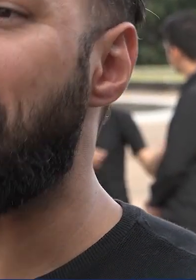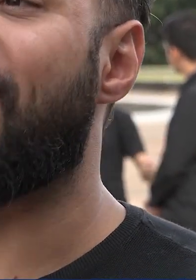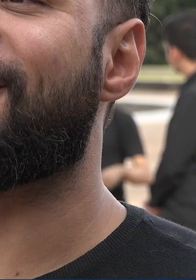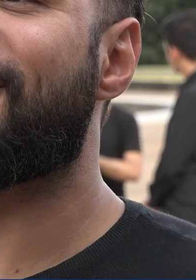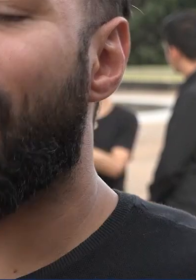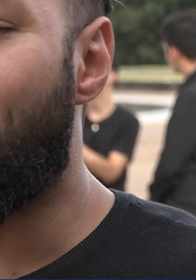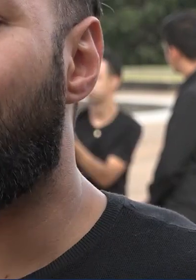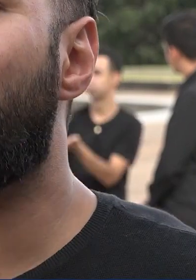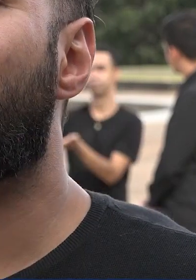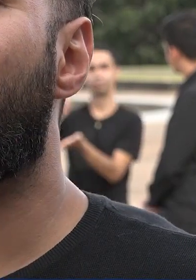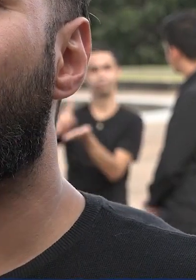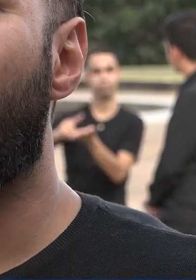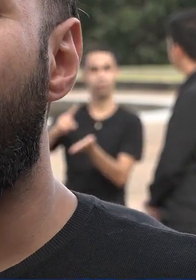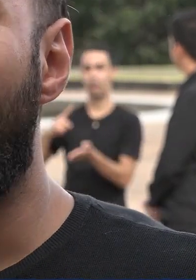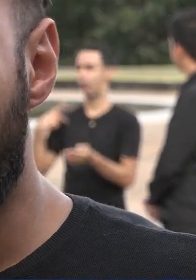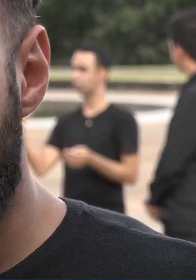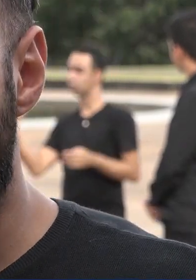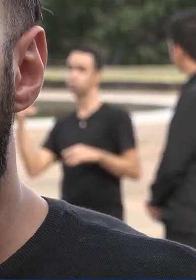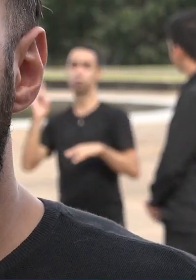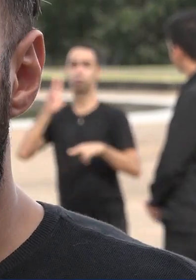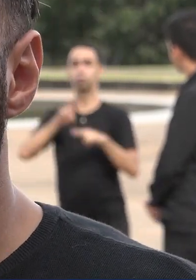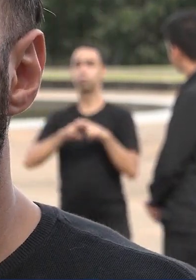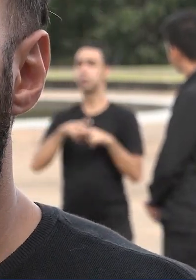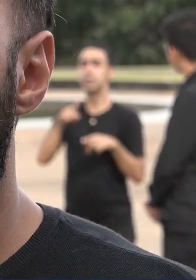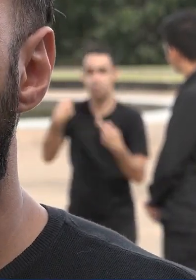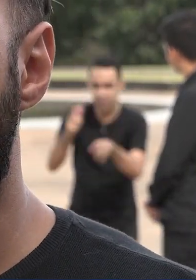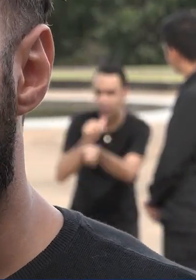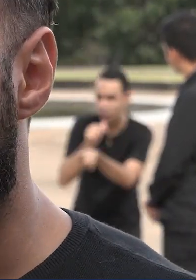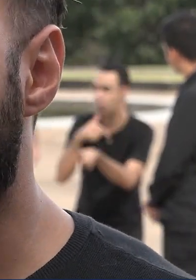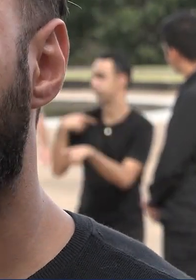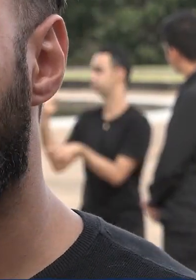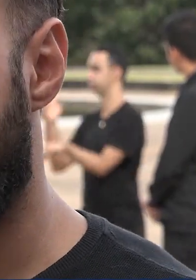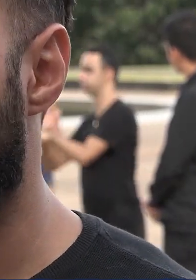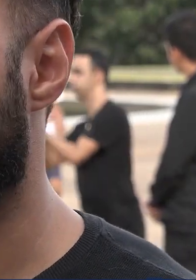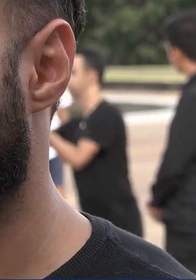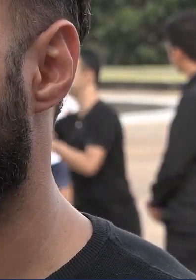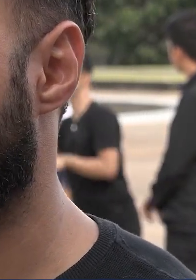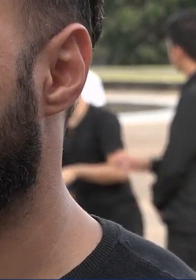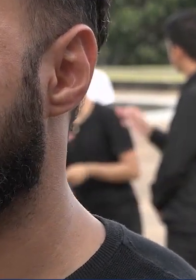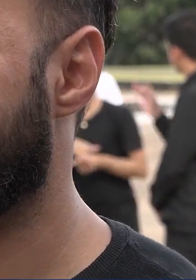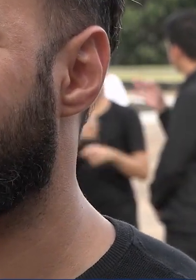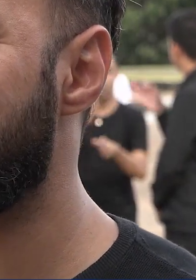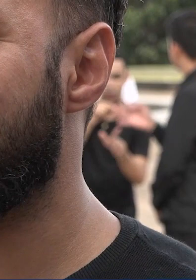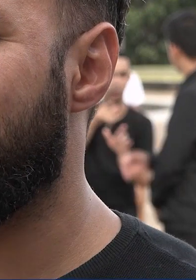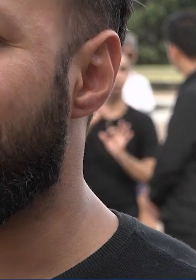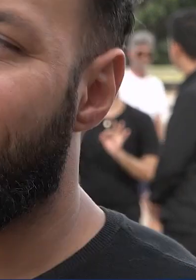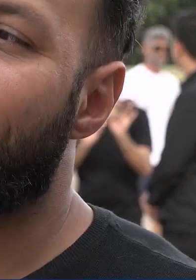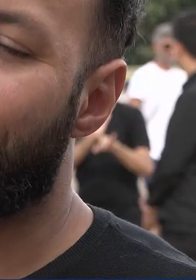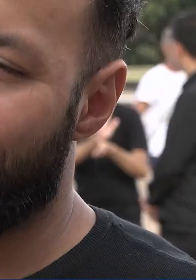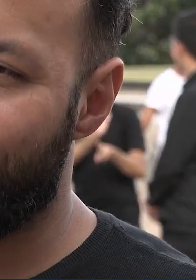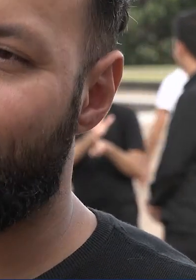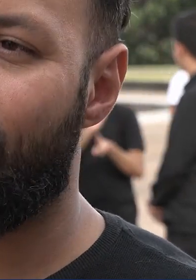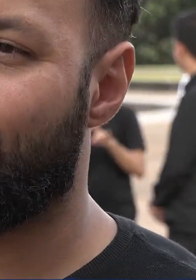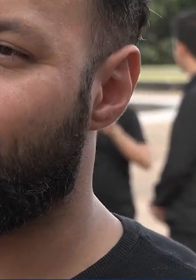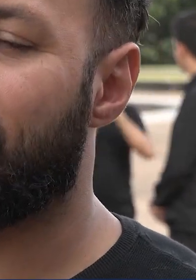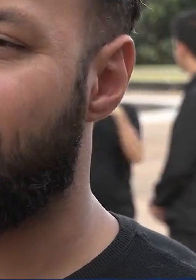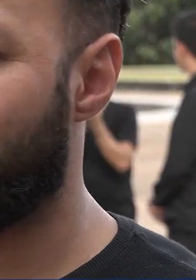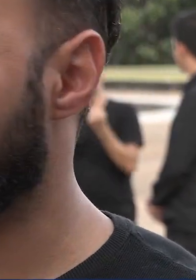mas a gente quer que o público ouvinte consuma essa arte local que está sendo produzida. E aí, por isso, o nosso espetáculo